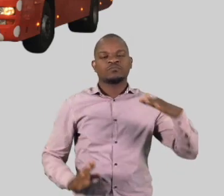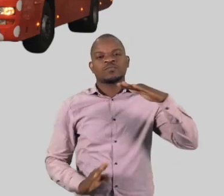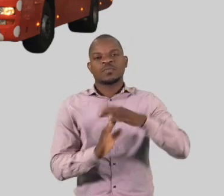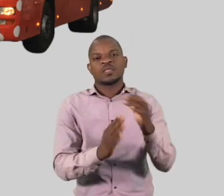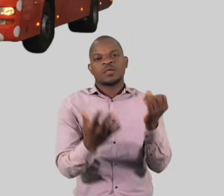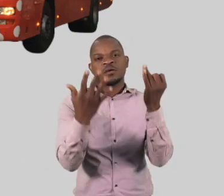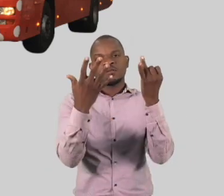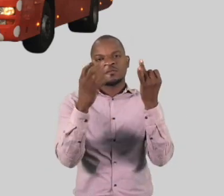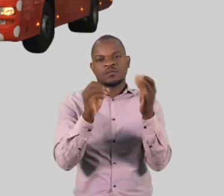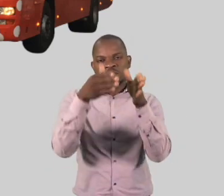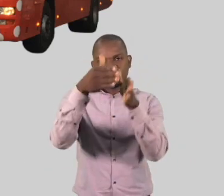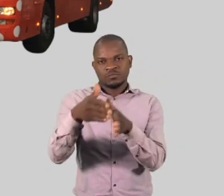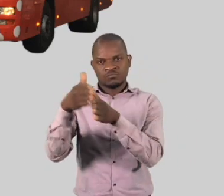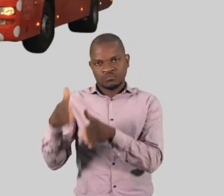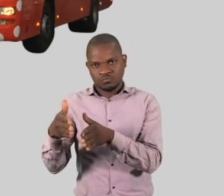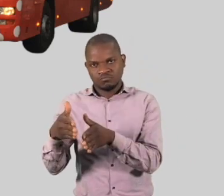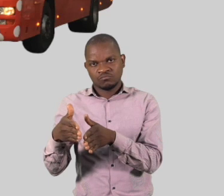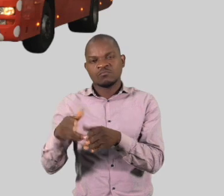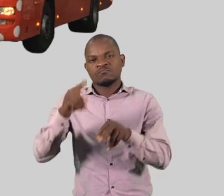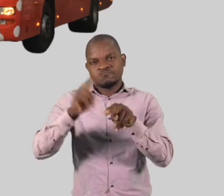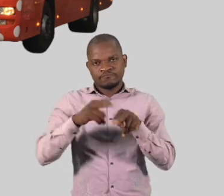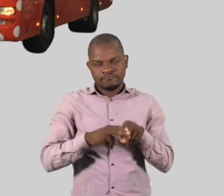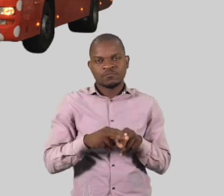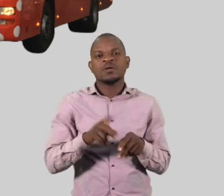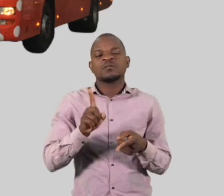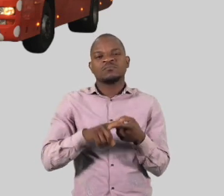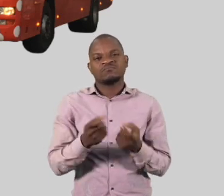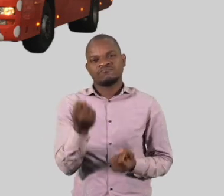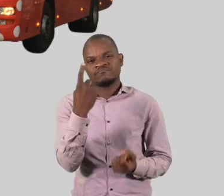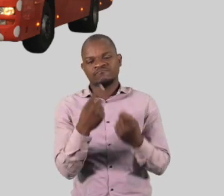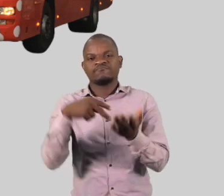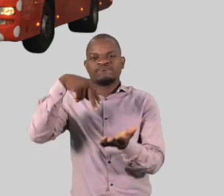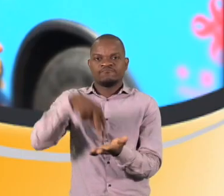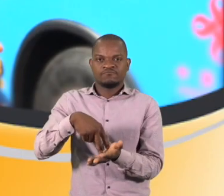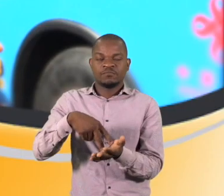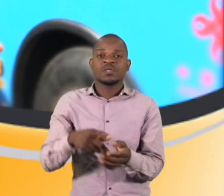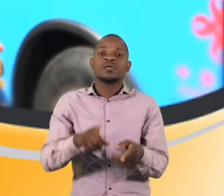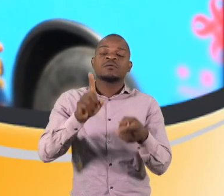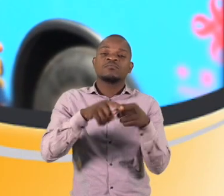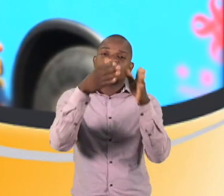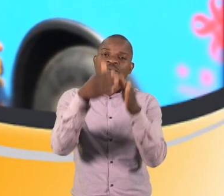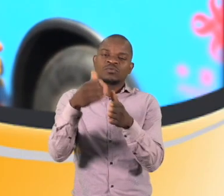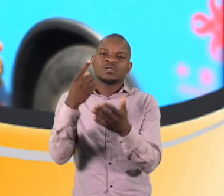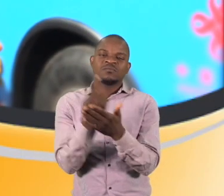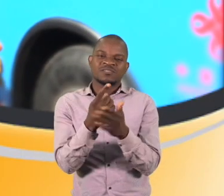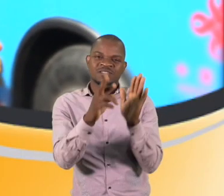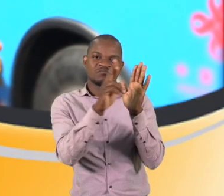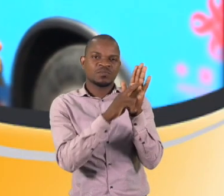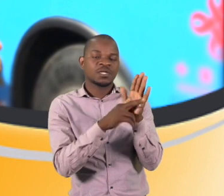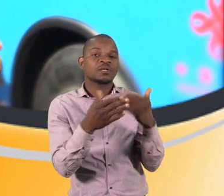no máximo, sendo todos os bancos ocupados e o resto das pessoas em pé. Os passageiros devem todos entrar pela porta da frente